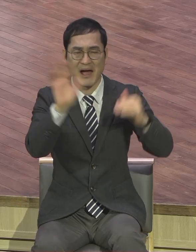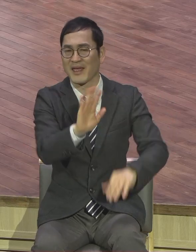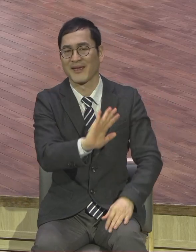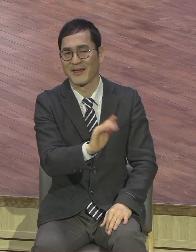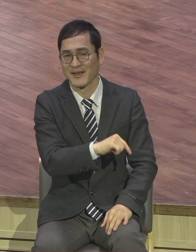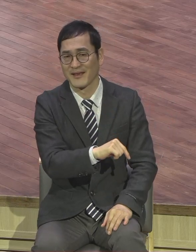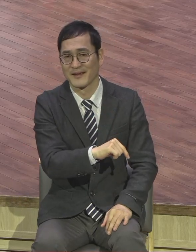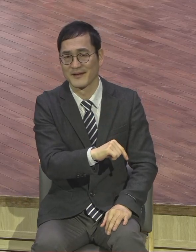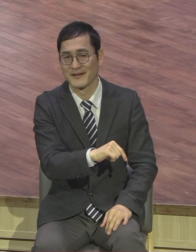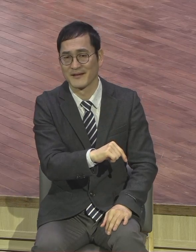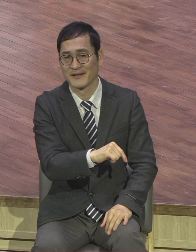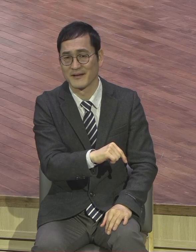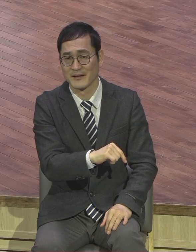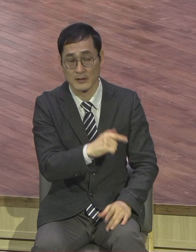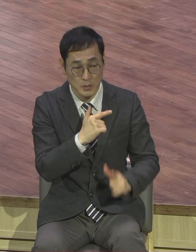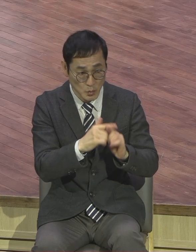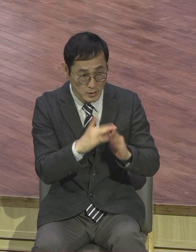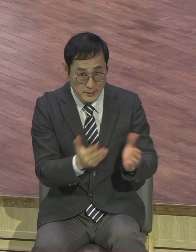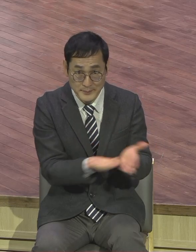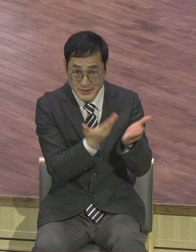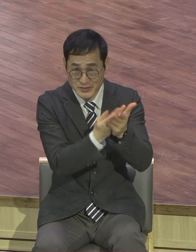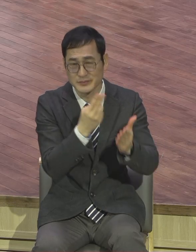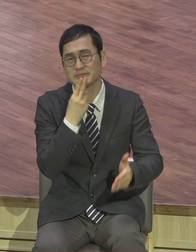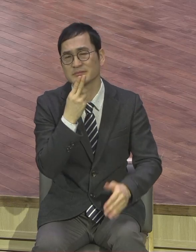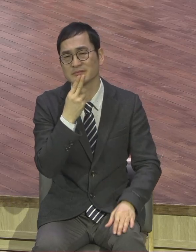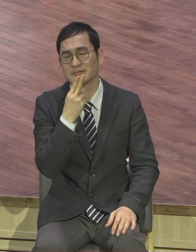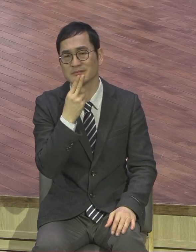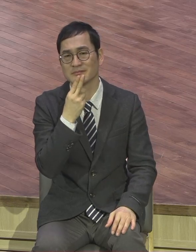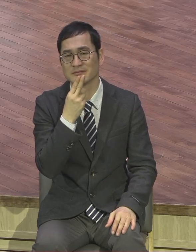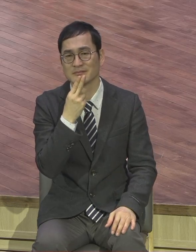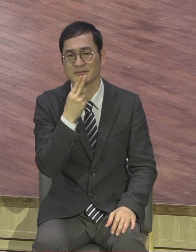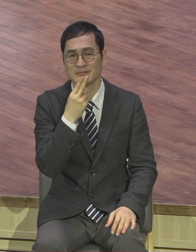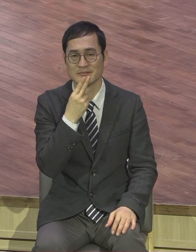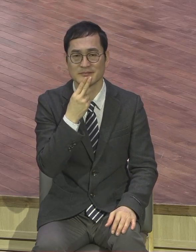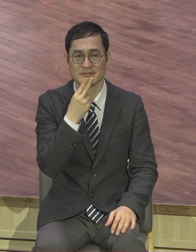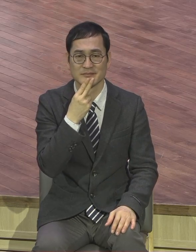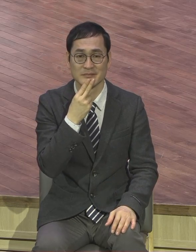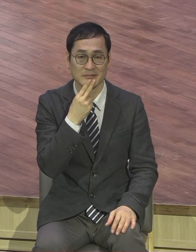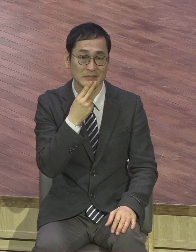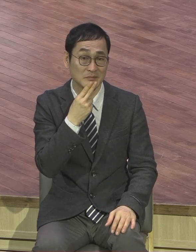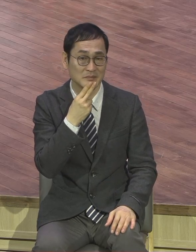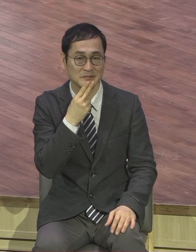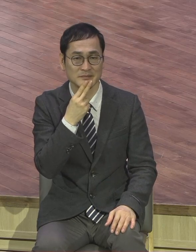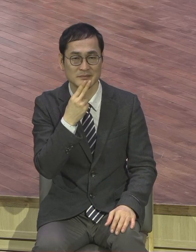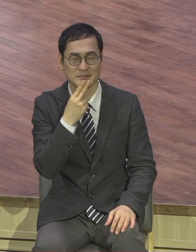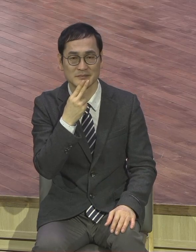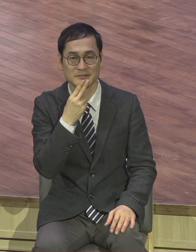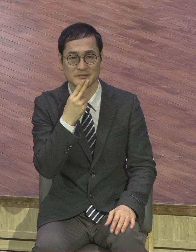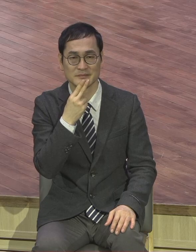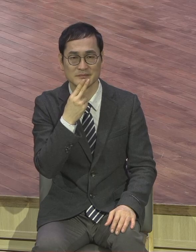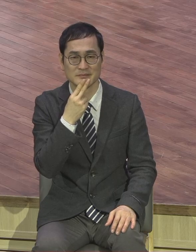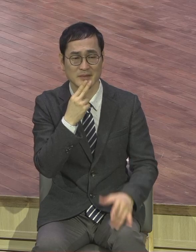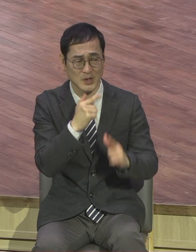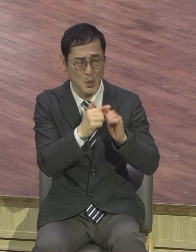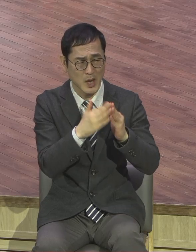안 자라고 교회 붕대입니까? 역사와 전통을 자라는 100년씩 50년씩 된 교회들 100,4